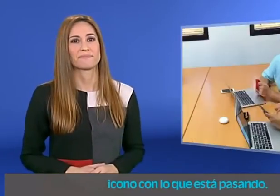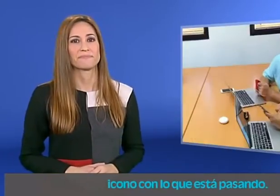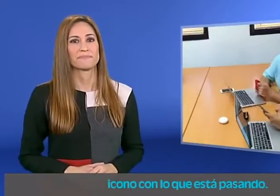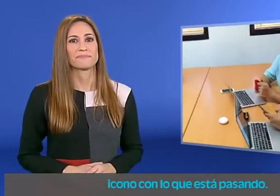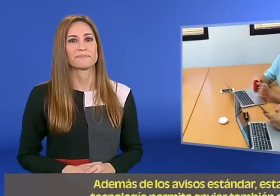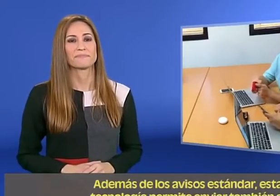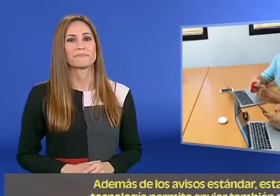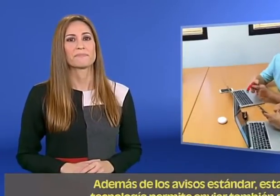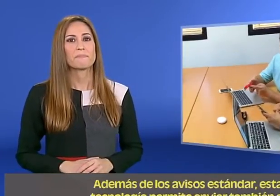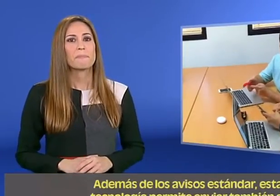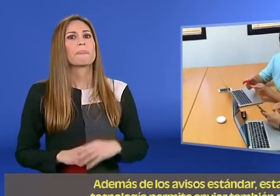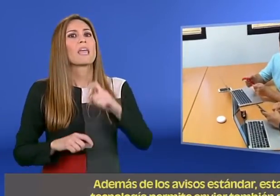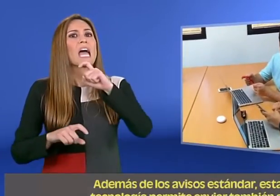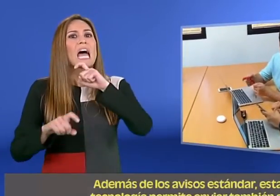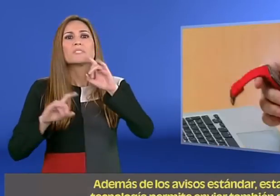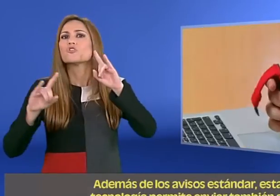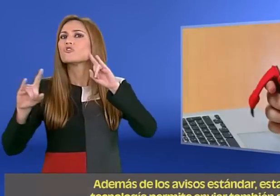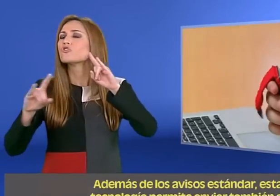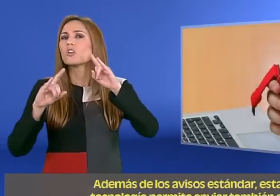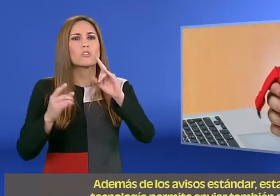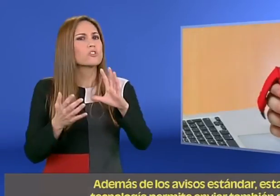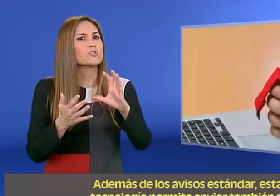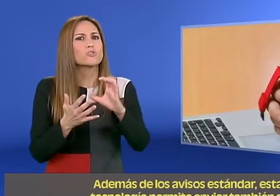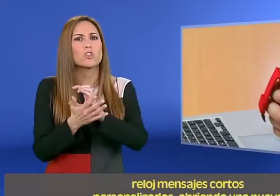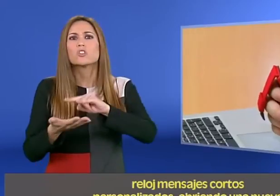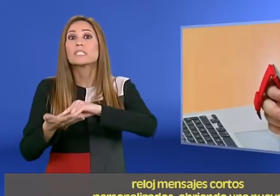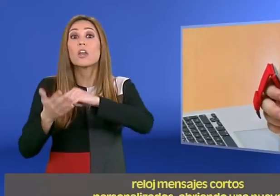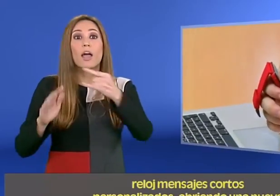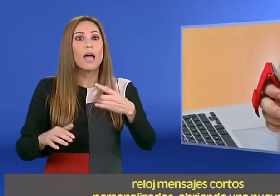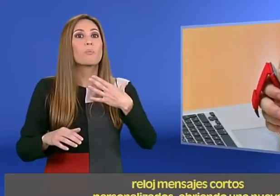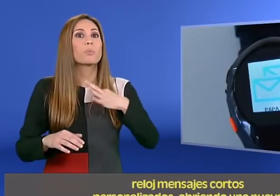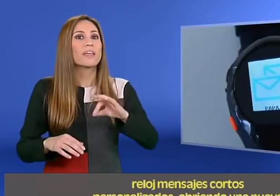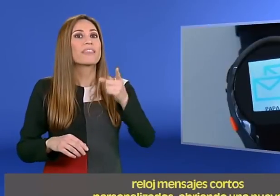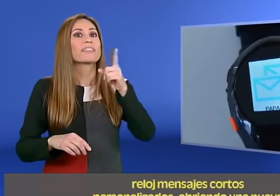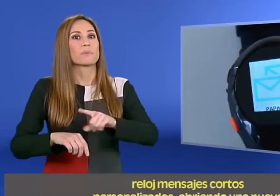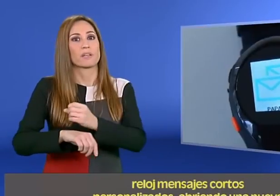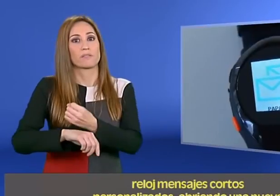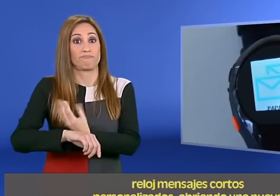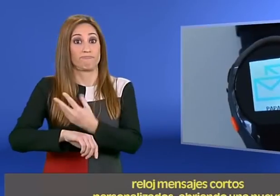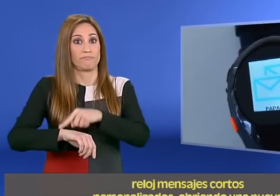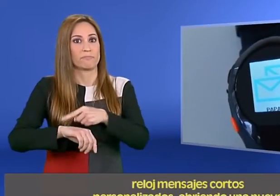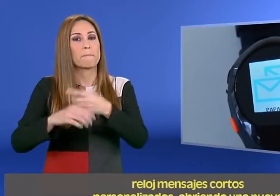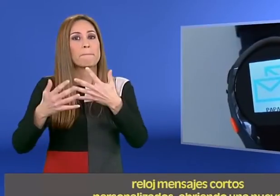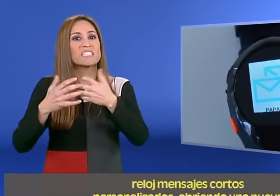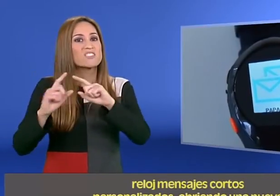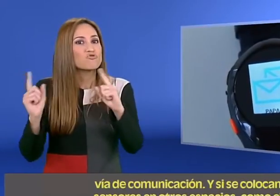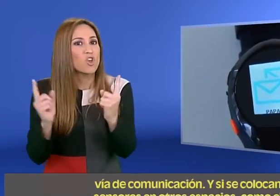Además de los avisos estándar, esta tecnología permite enviar también al reloj mensajes cortos personalizados, abriendo una nueva vía de